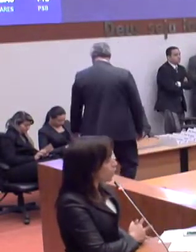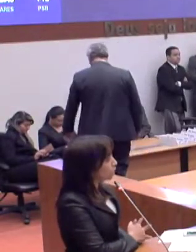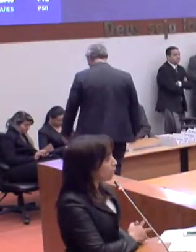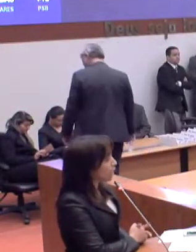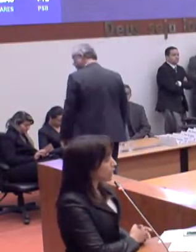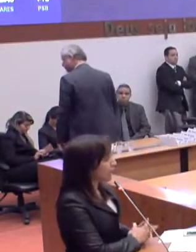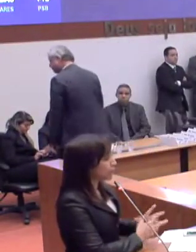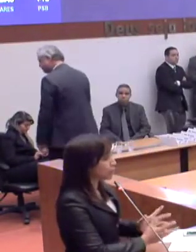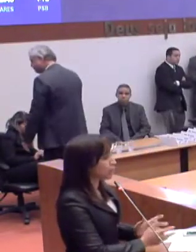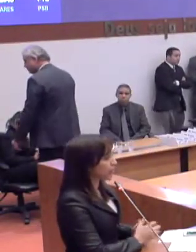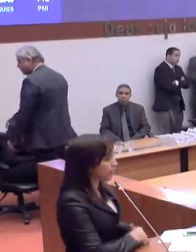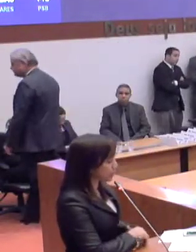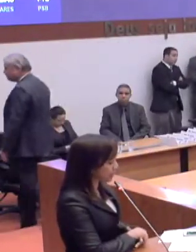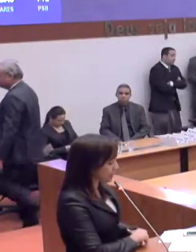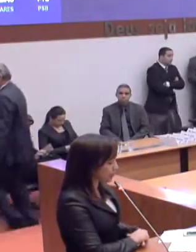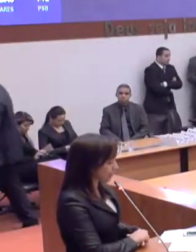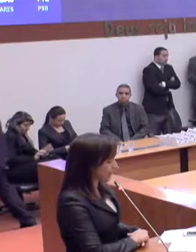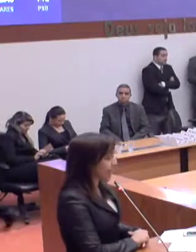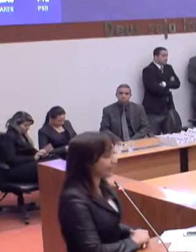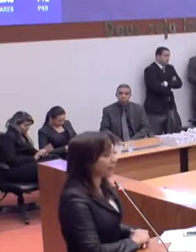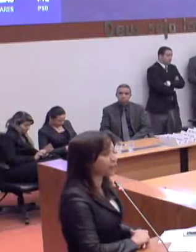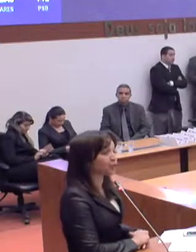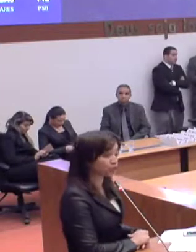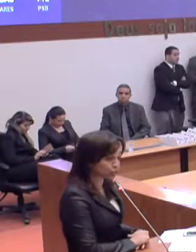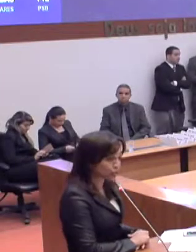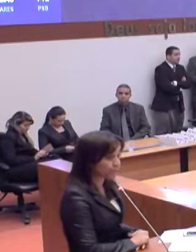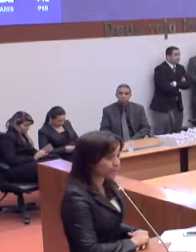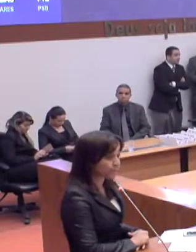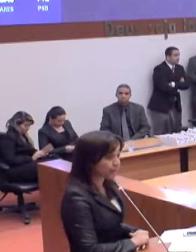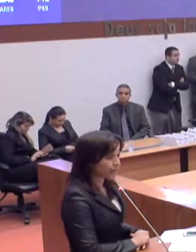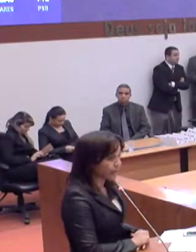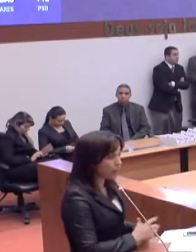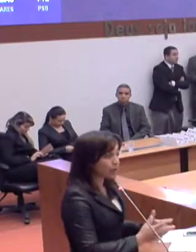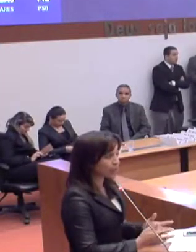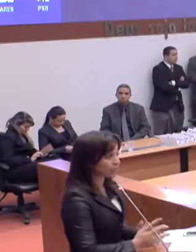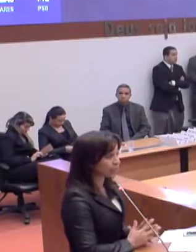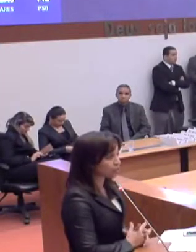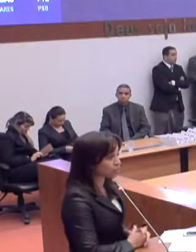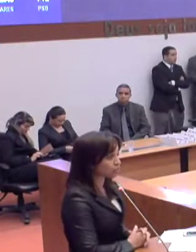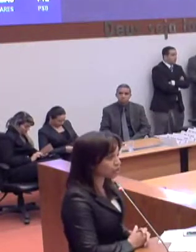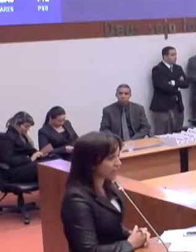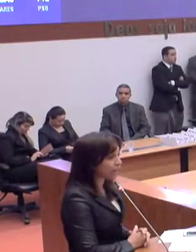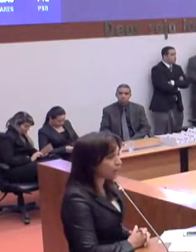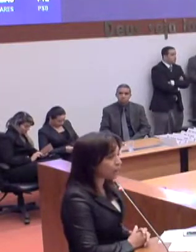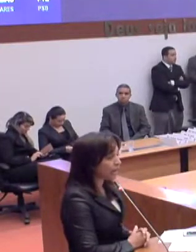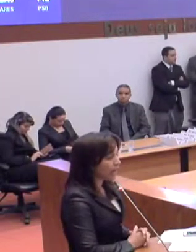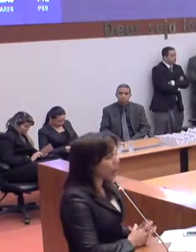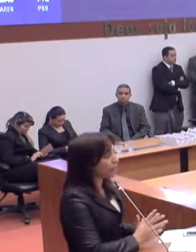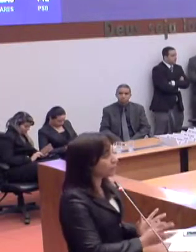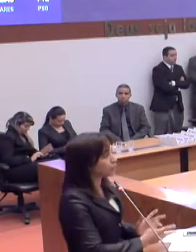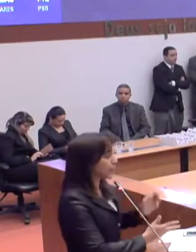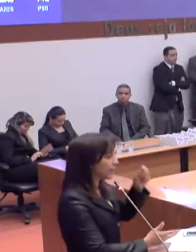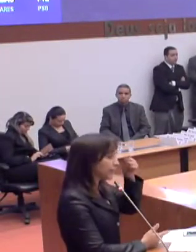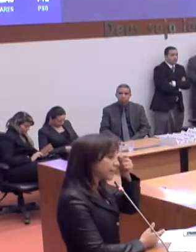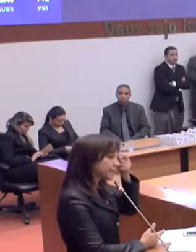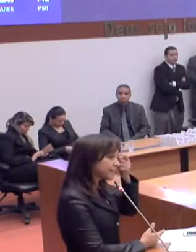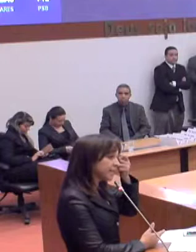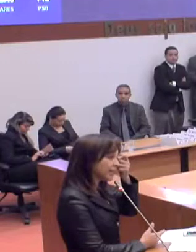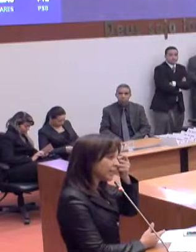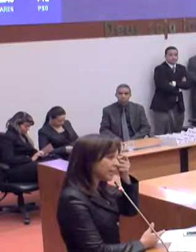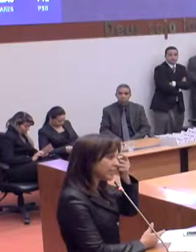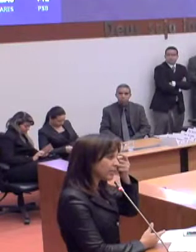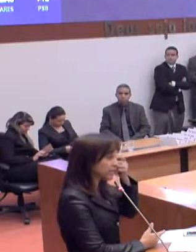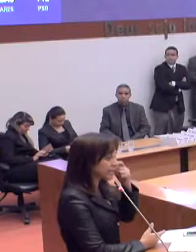conforto e, portanto, garantir salubridade a professores, não acontece no nosso Estado, ao mesmo tempo também